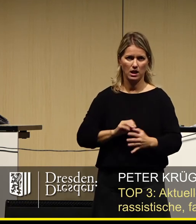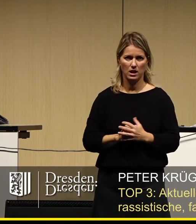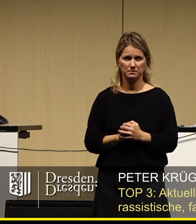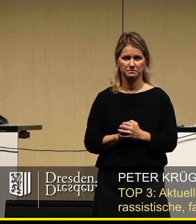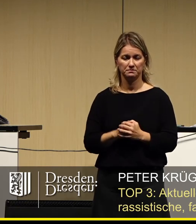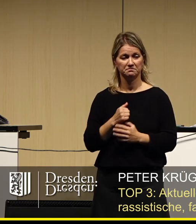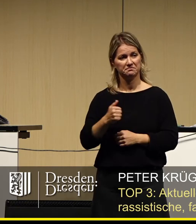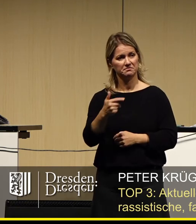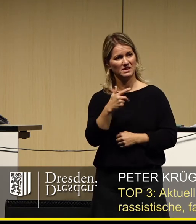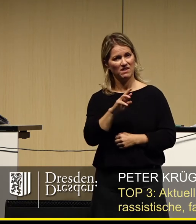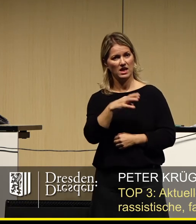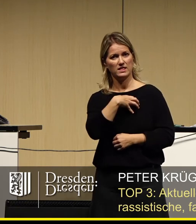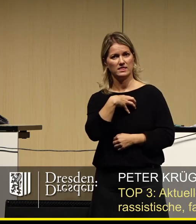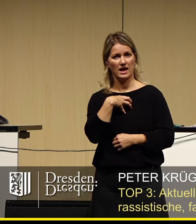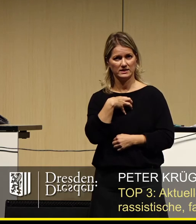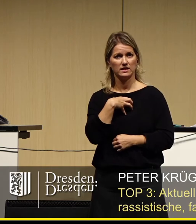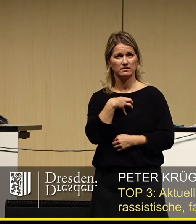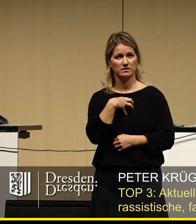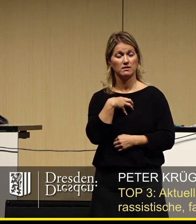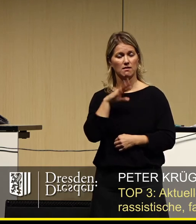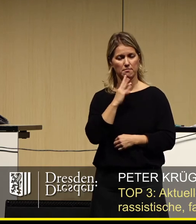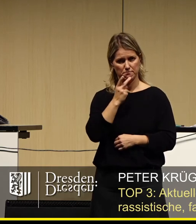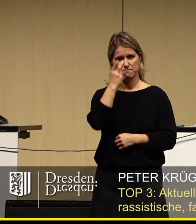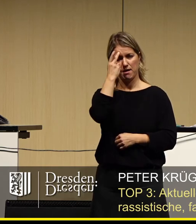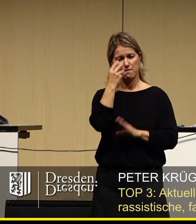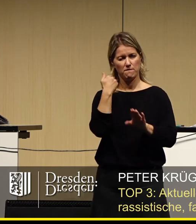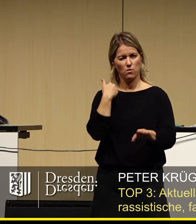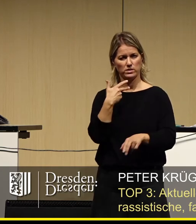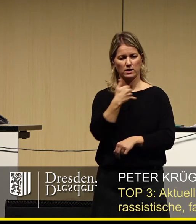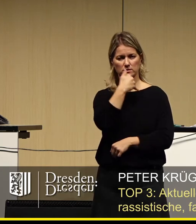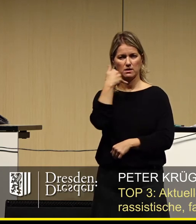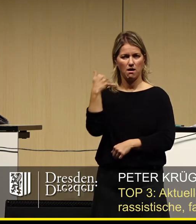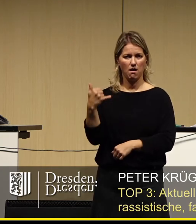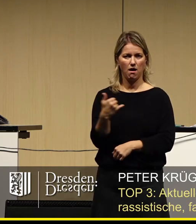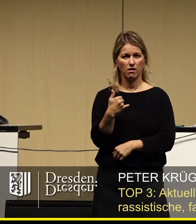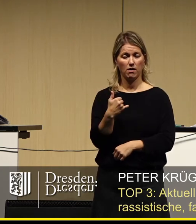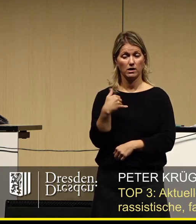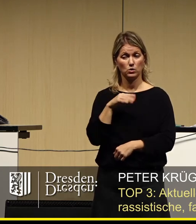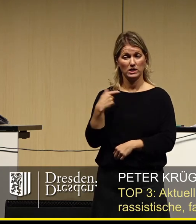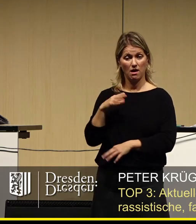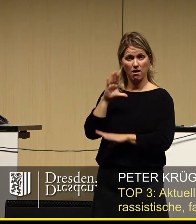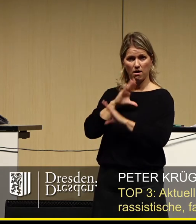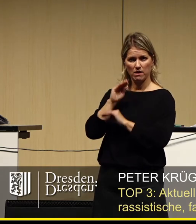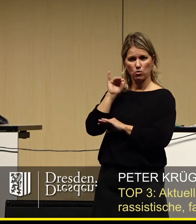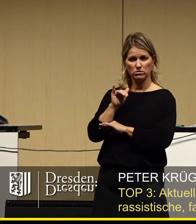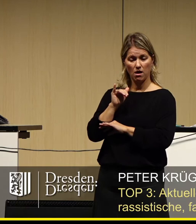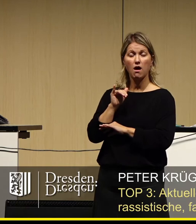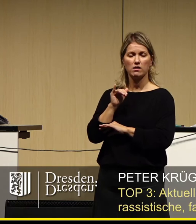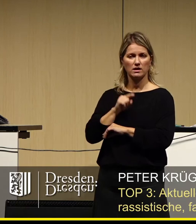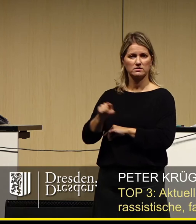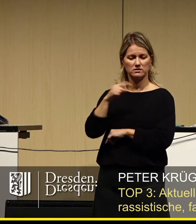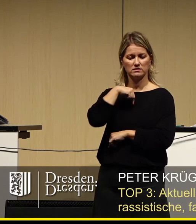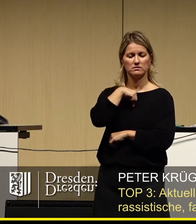Viele Dresdnerinnen und Dresdner erinnern sich an die Zeit vor 30 Jahren und sind aus dieser Erfahrung heraus zu Recht besonders